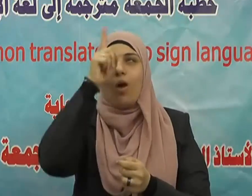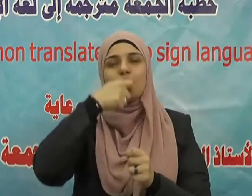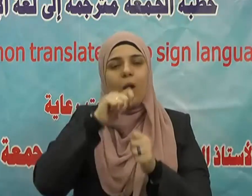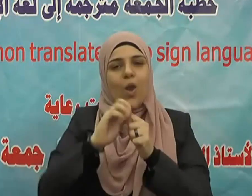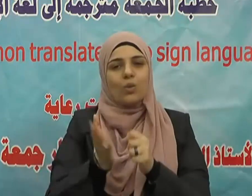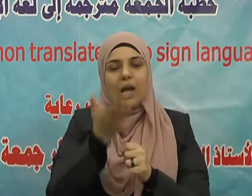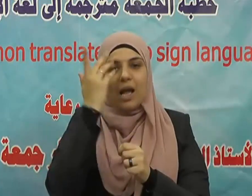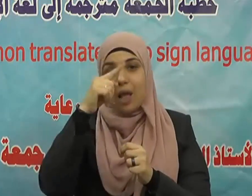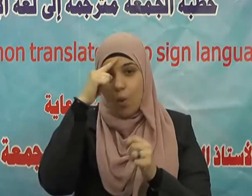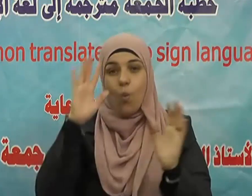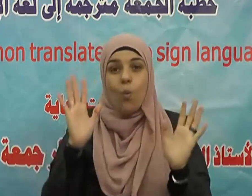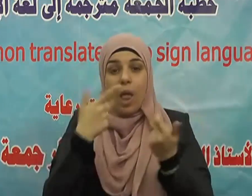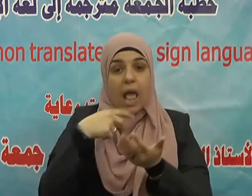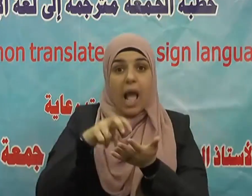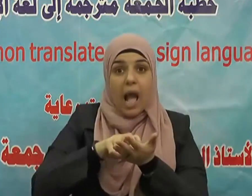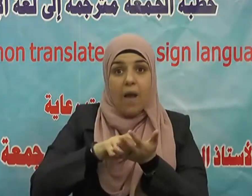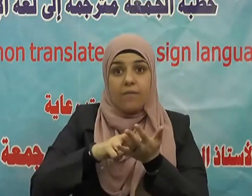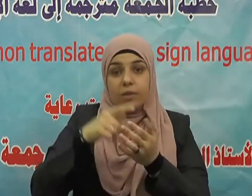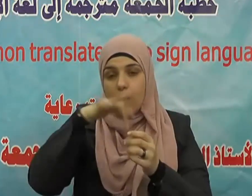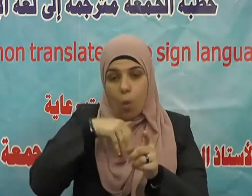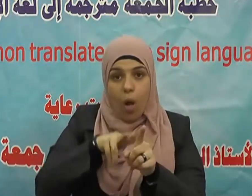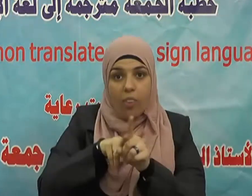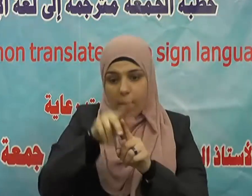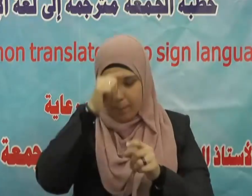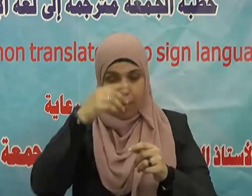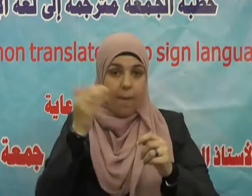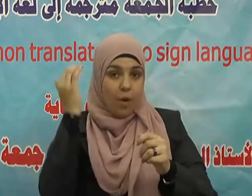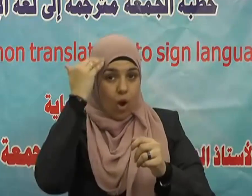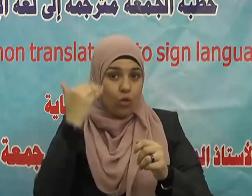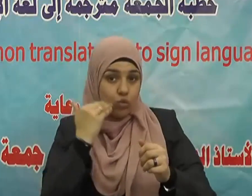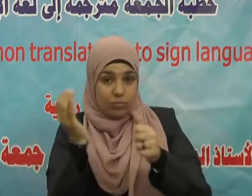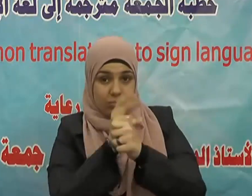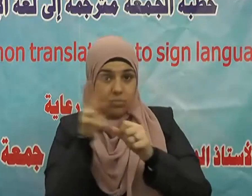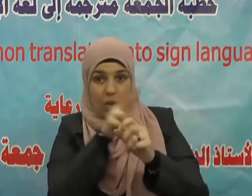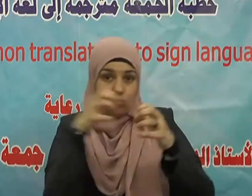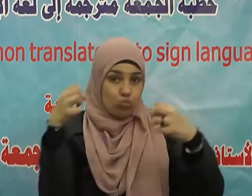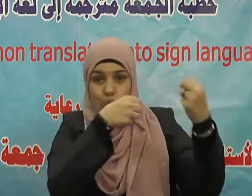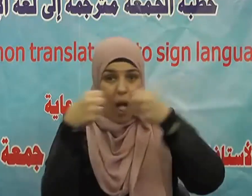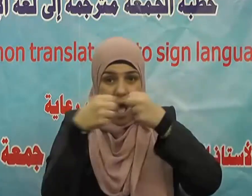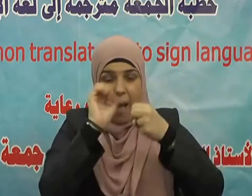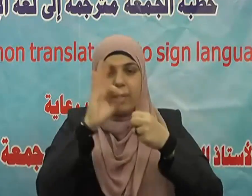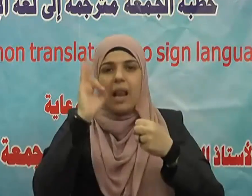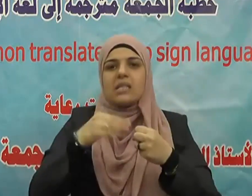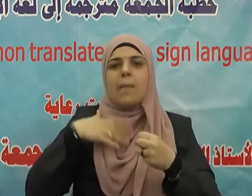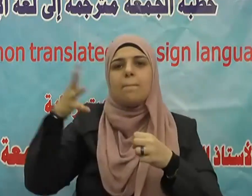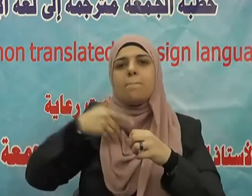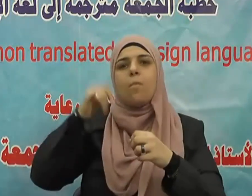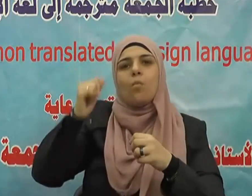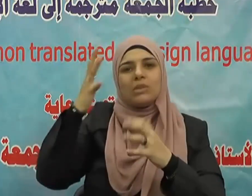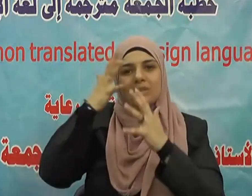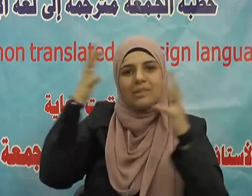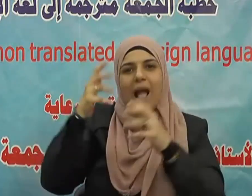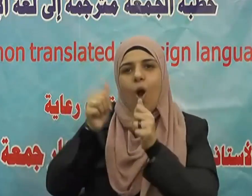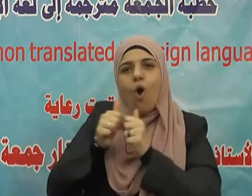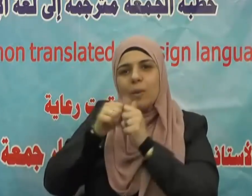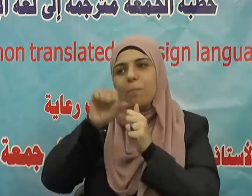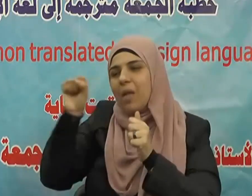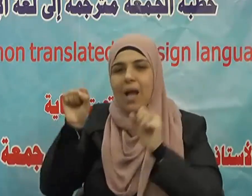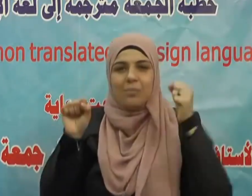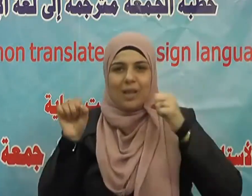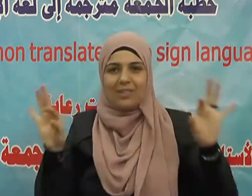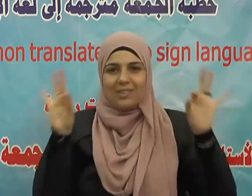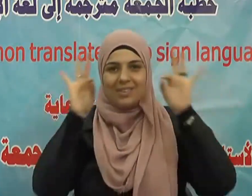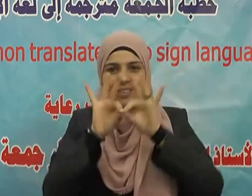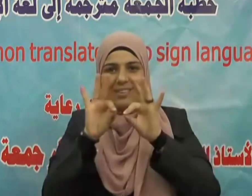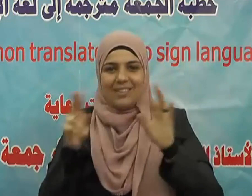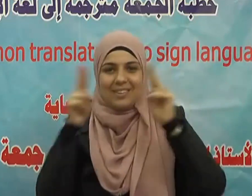الكريم إذا ما وقع خلاف بين الزوجين ولم يتمكنا من معالجته إلى إرسال